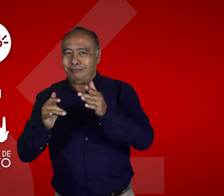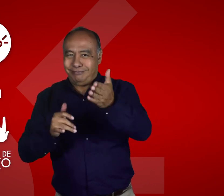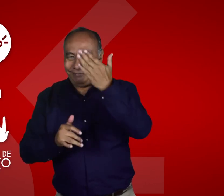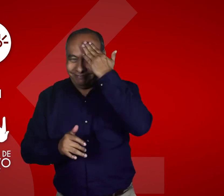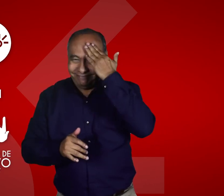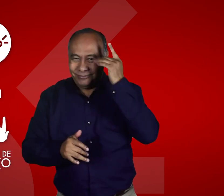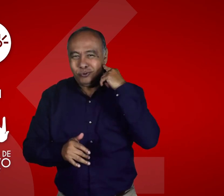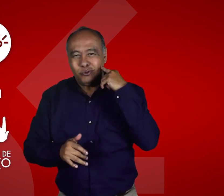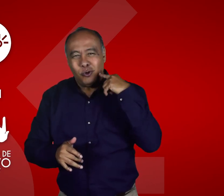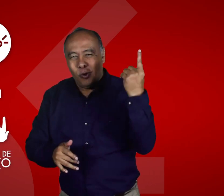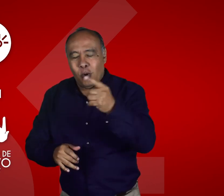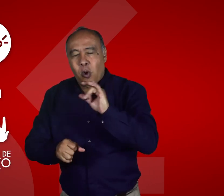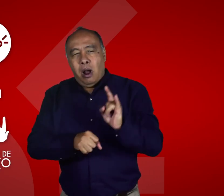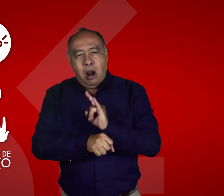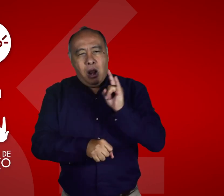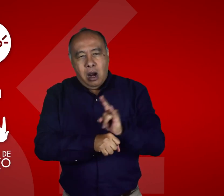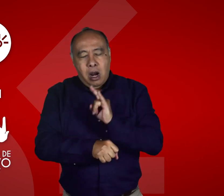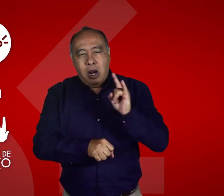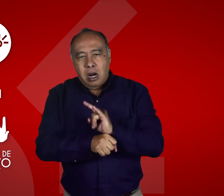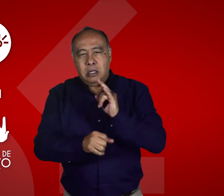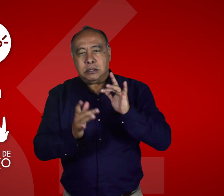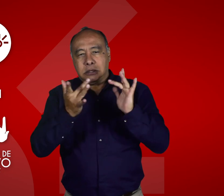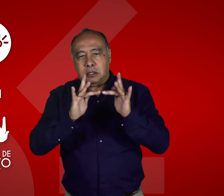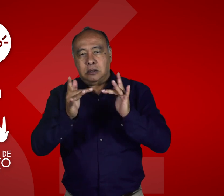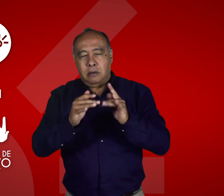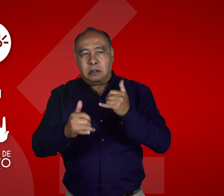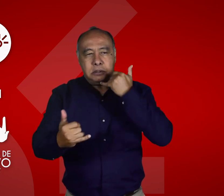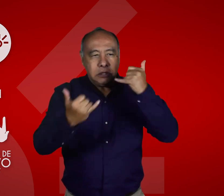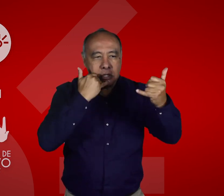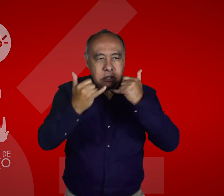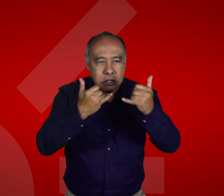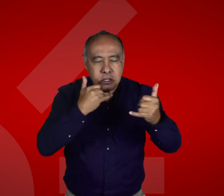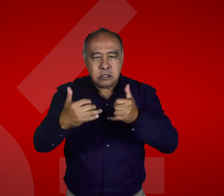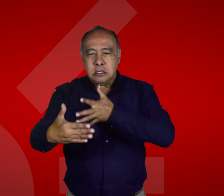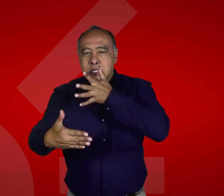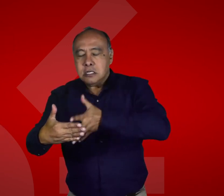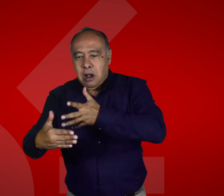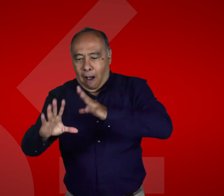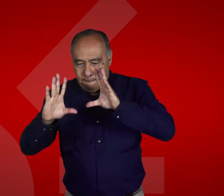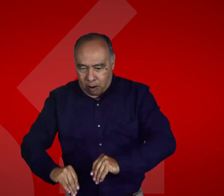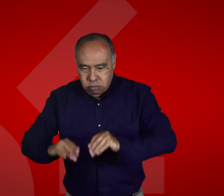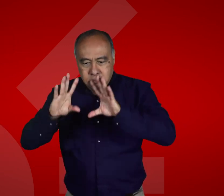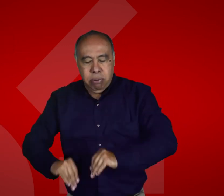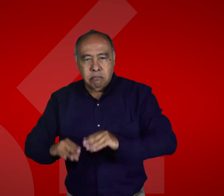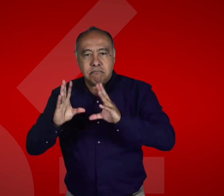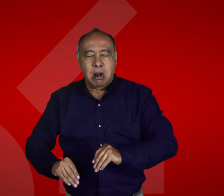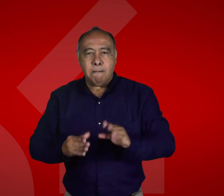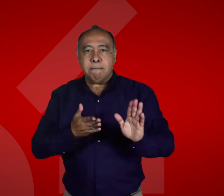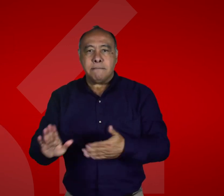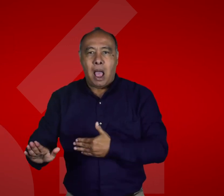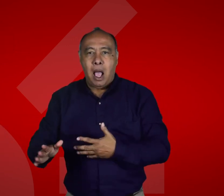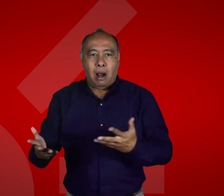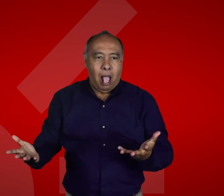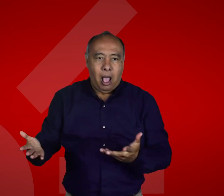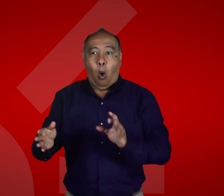saben, siempre que se usa la aplicación para el relevo de llamadas o el CIEL, el plan de datos se consume rápidamente,